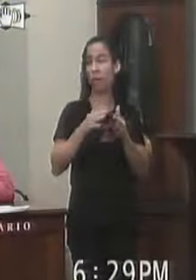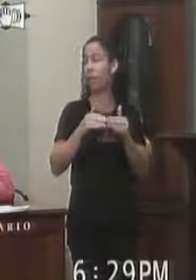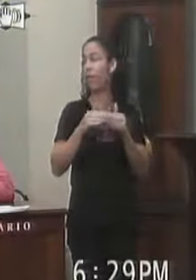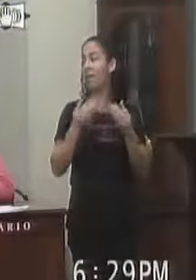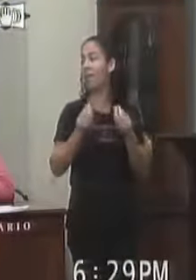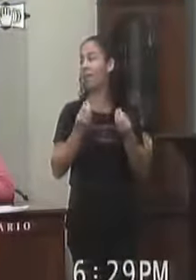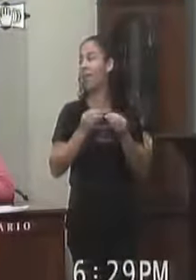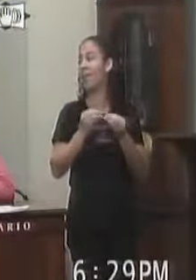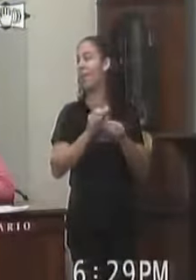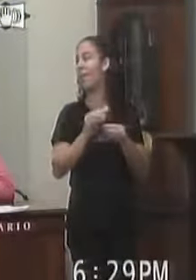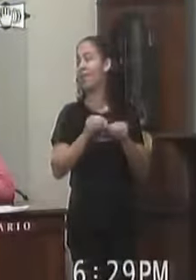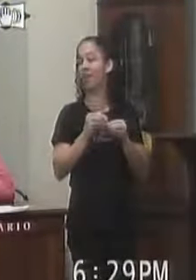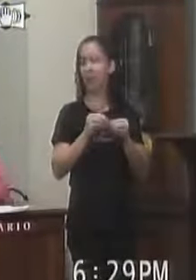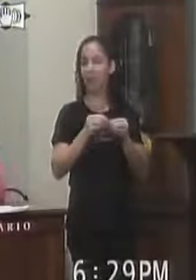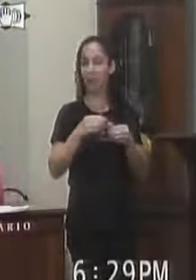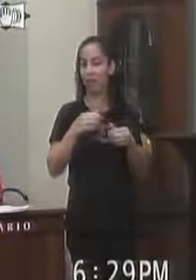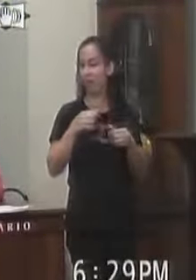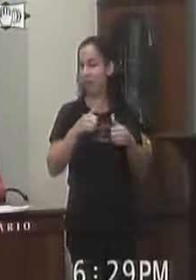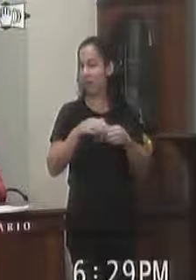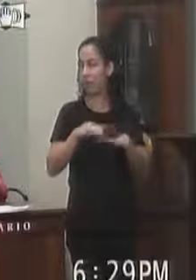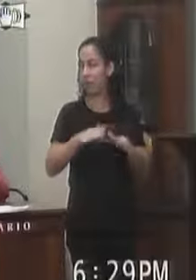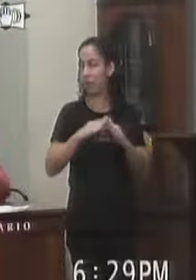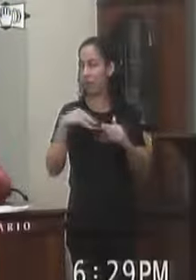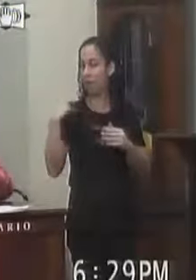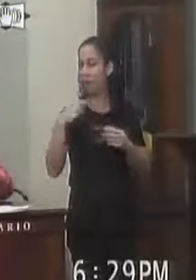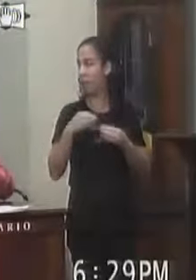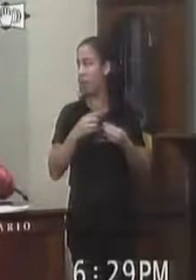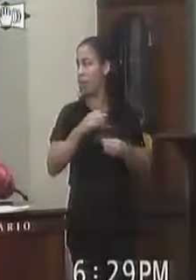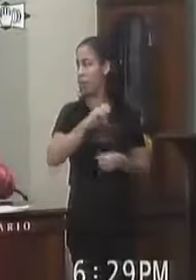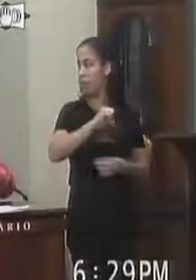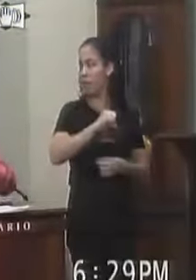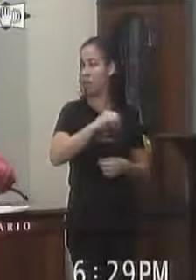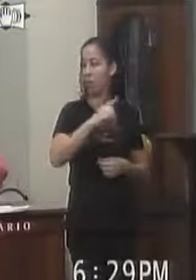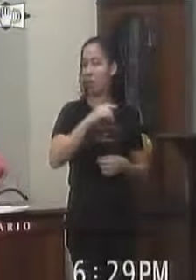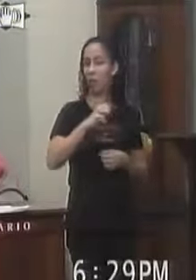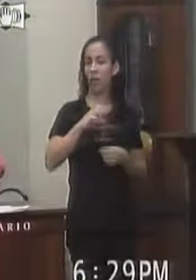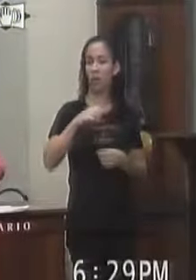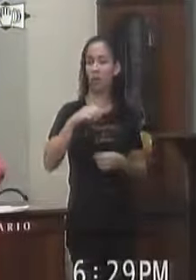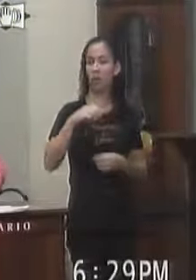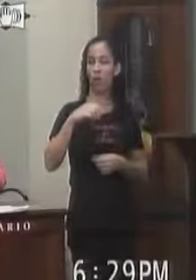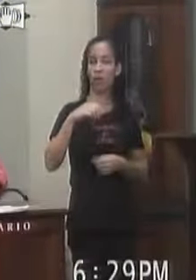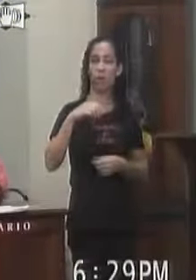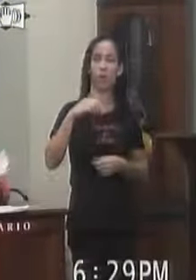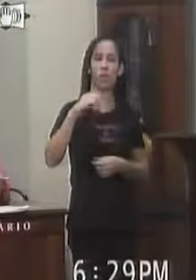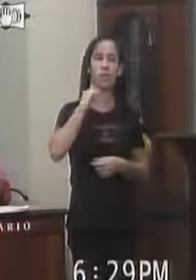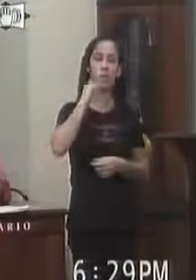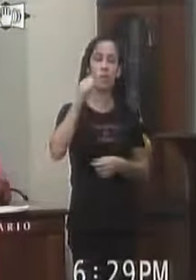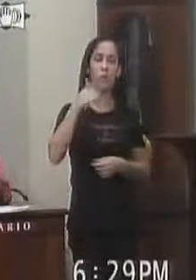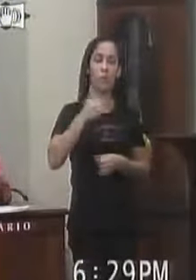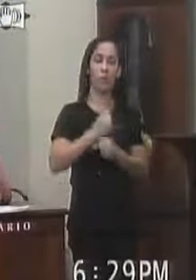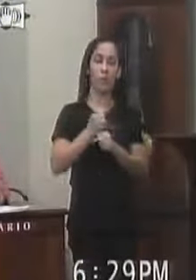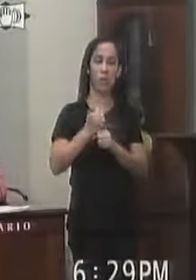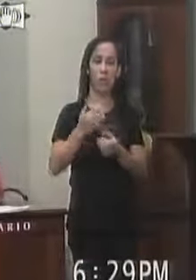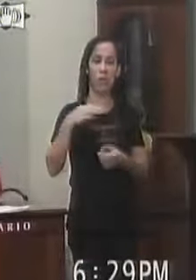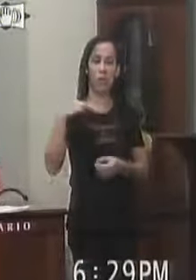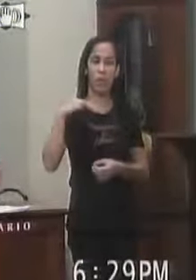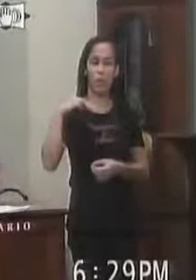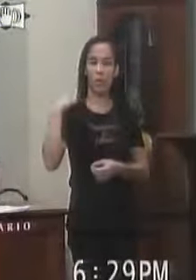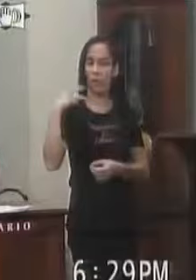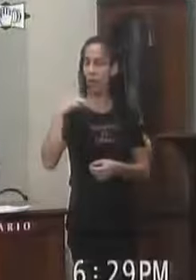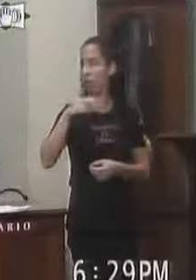Detalhadas Sejam prestadas A essa casa Sala de sessões 9 de abril 2019 Vereador Marquinho Da Saúde